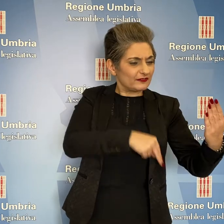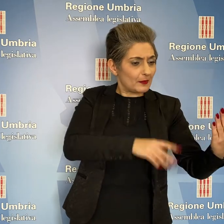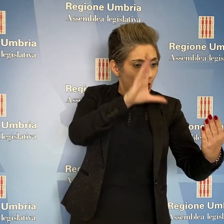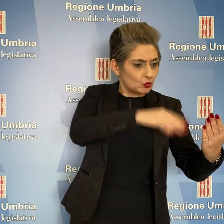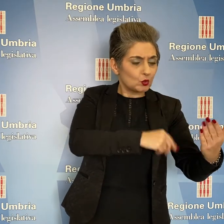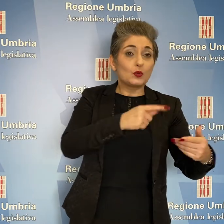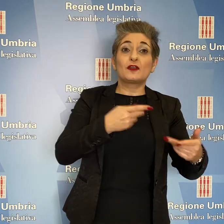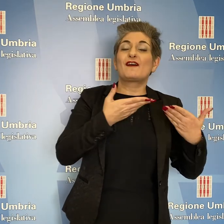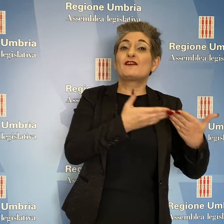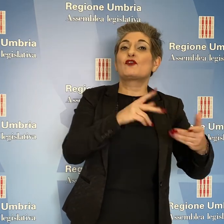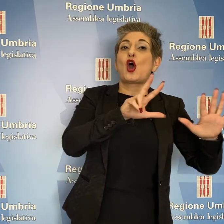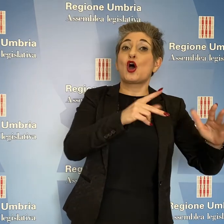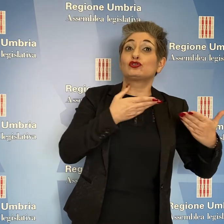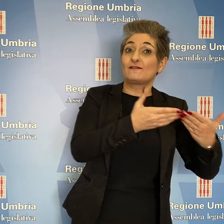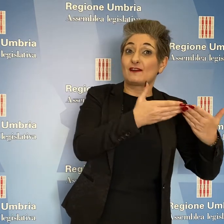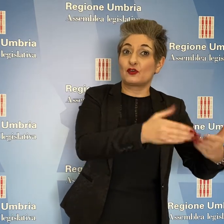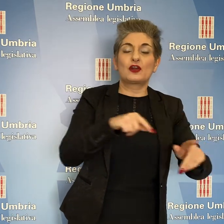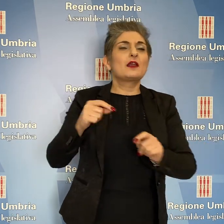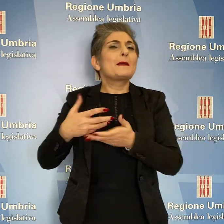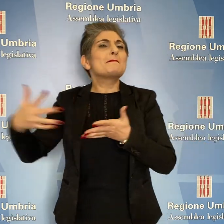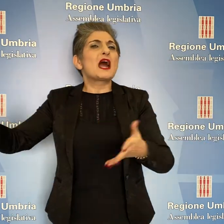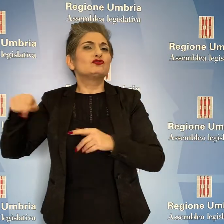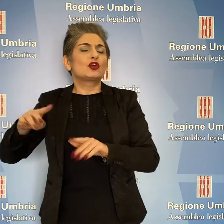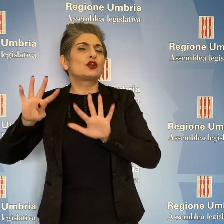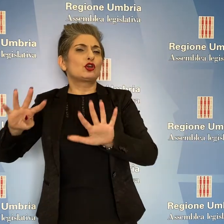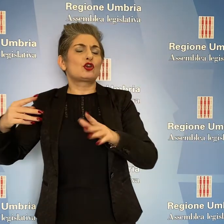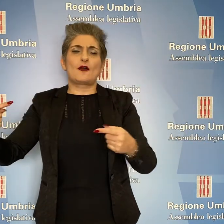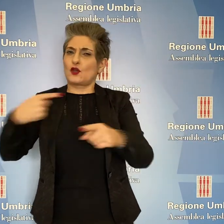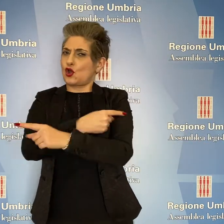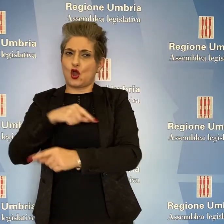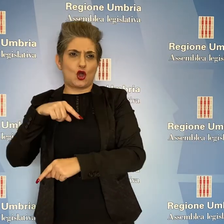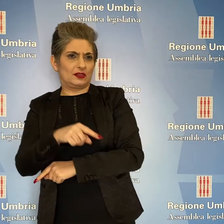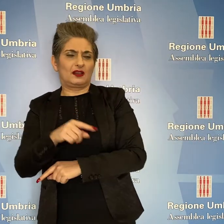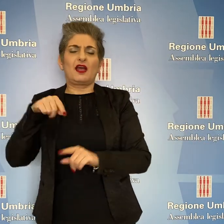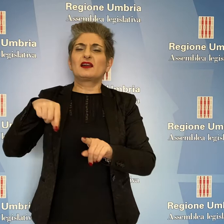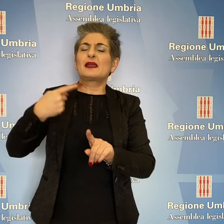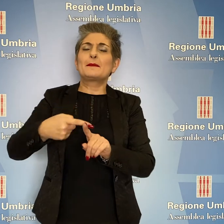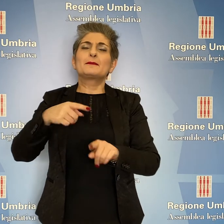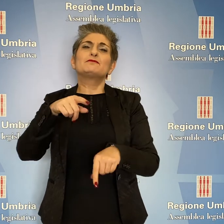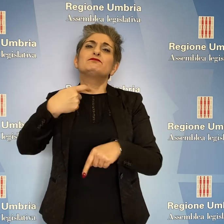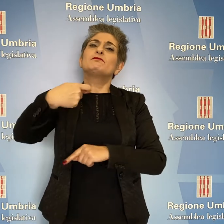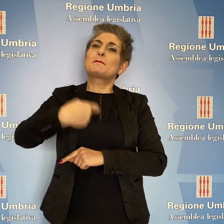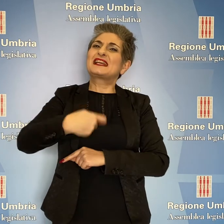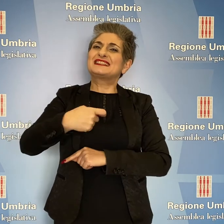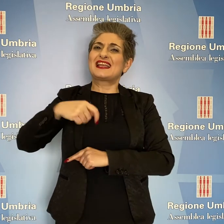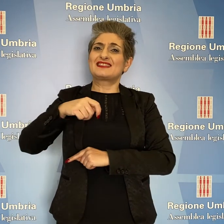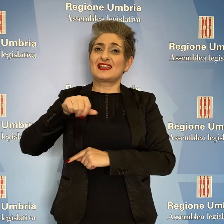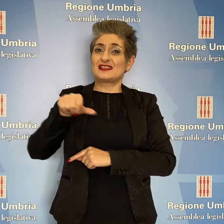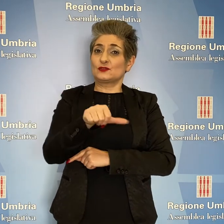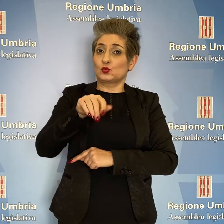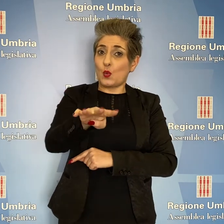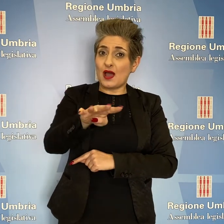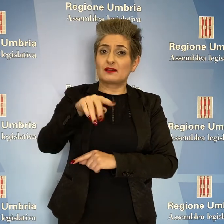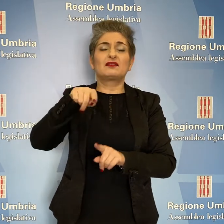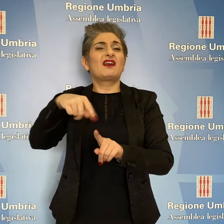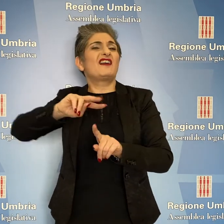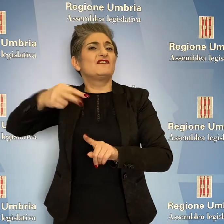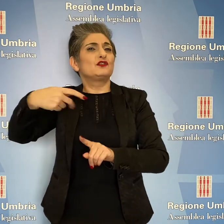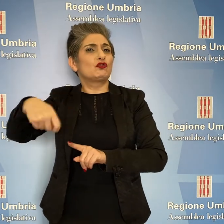è stata bocciata, con gli otto voti favorevoli dei proponenti, nove voti contrari della maggioranza e l'assenzione del presidente Marco Squarta